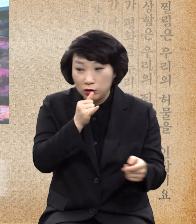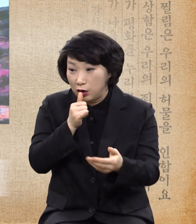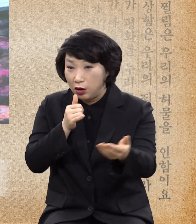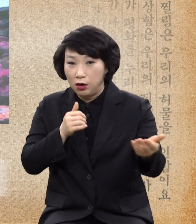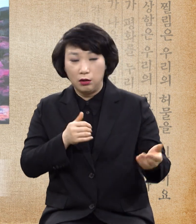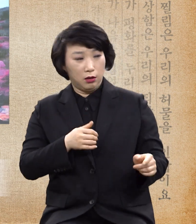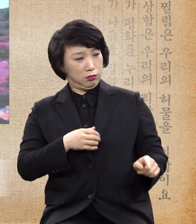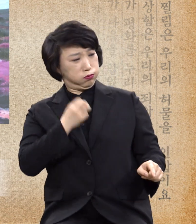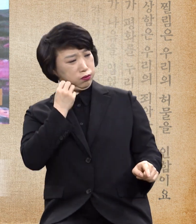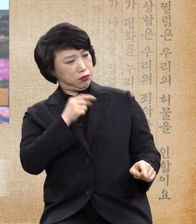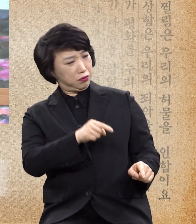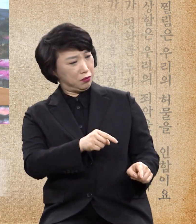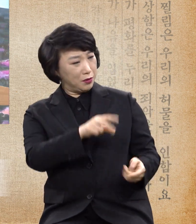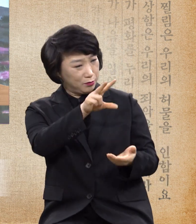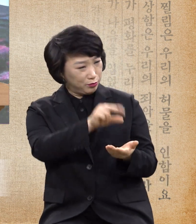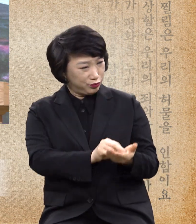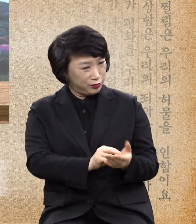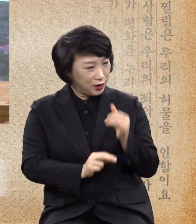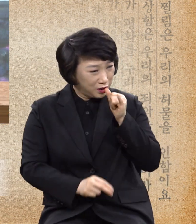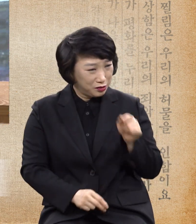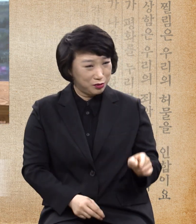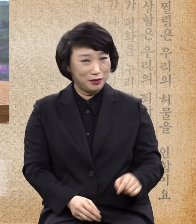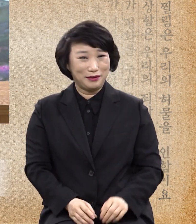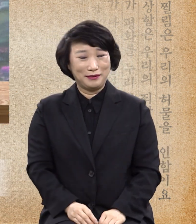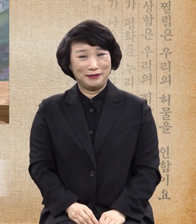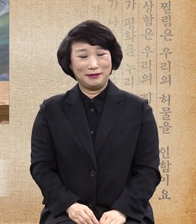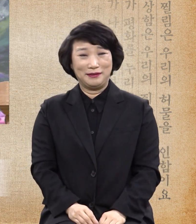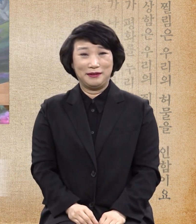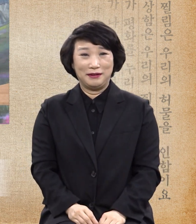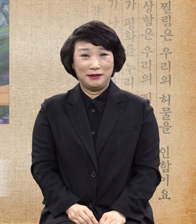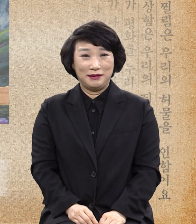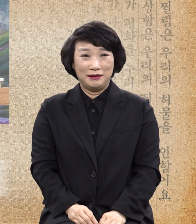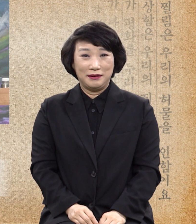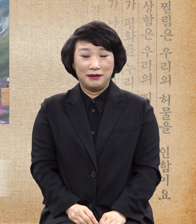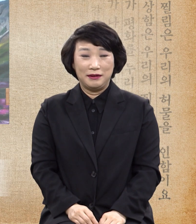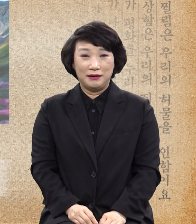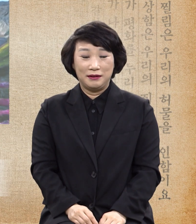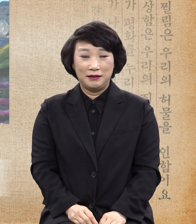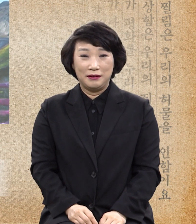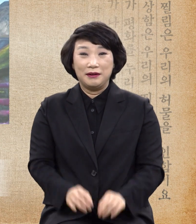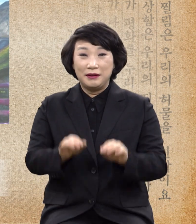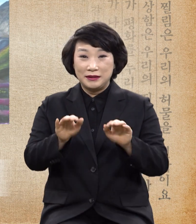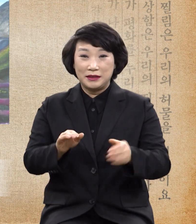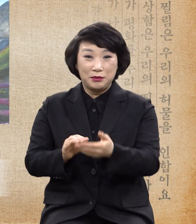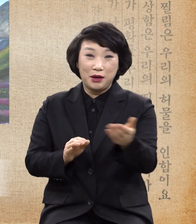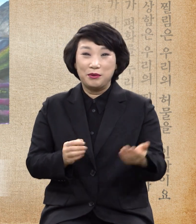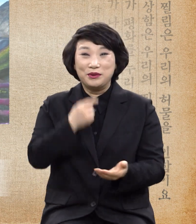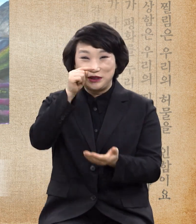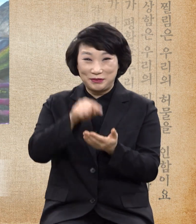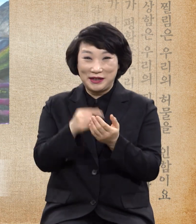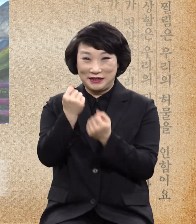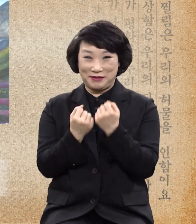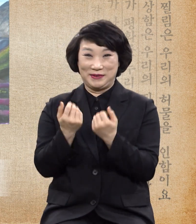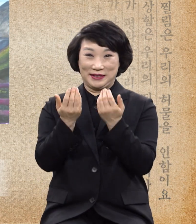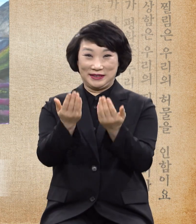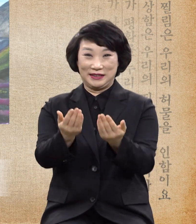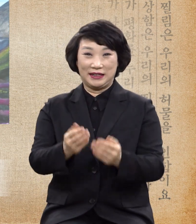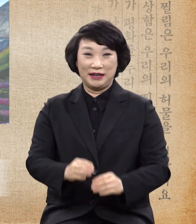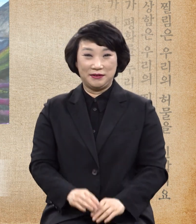사람은 상당한 문제가 있는 사람이죠 우리가 지금 너무 쉽게 말합시다 저